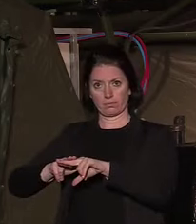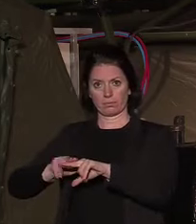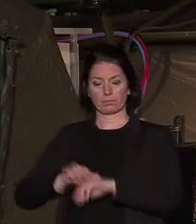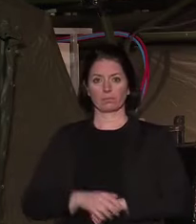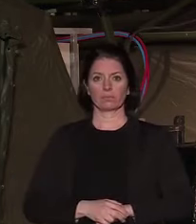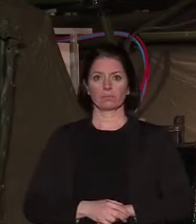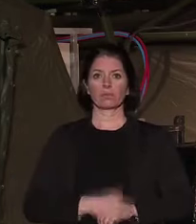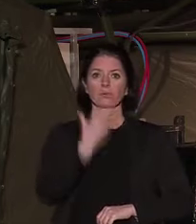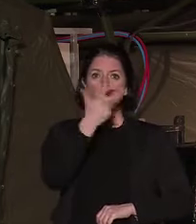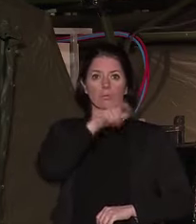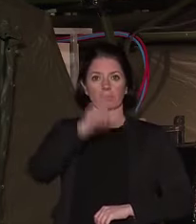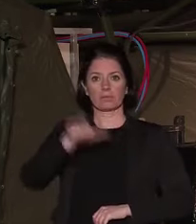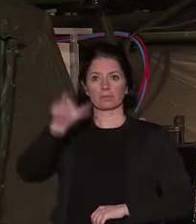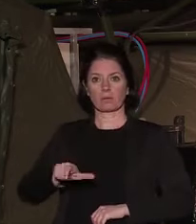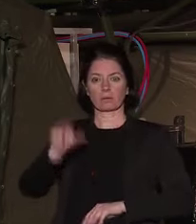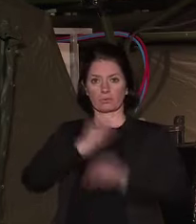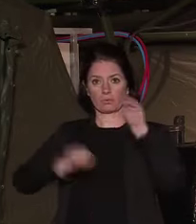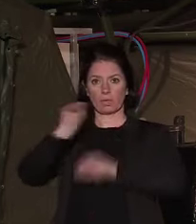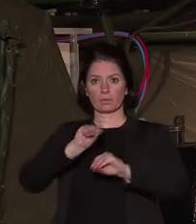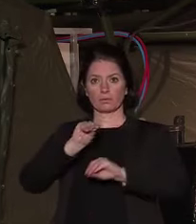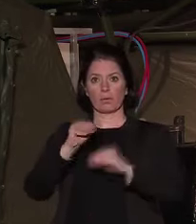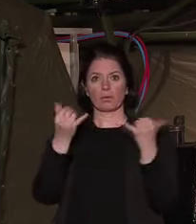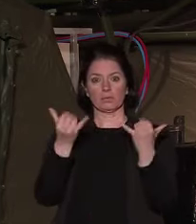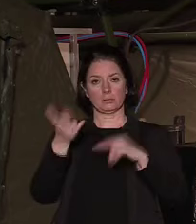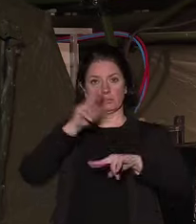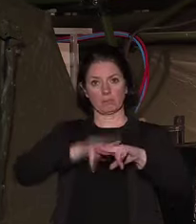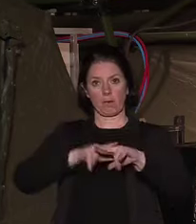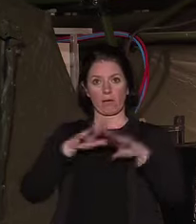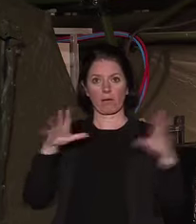Trois soignants ont perdu la vie dans la région Grand Est.